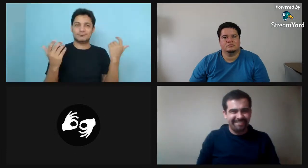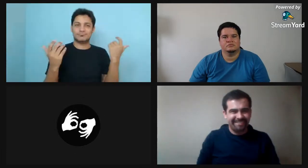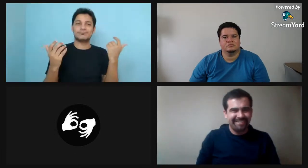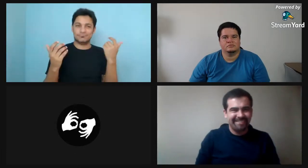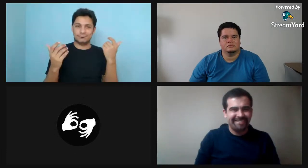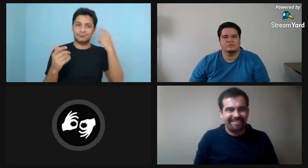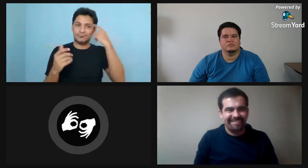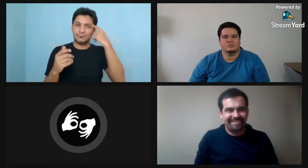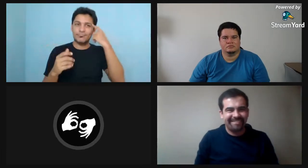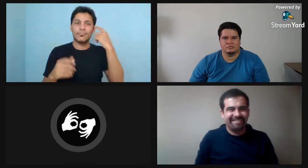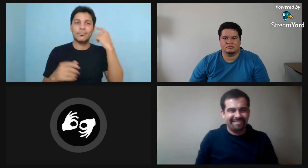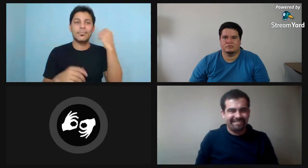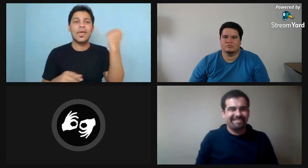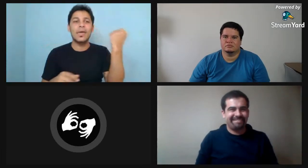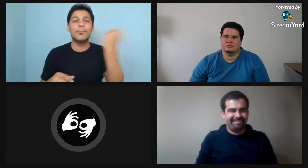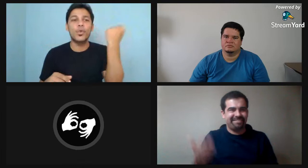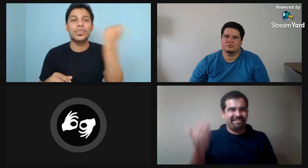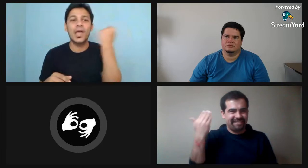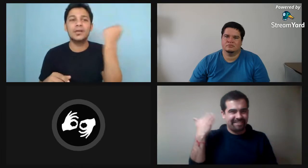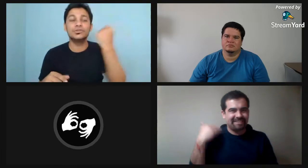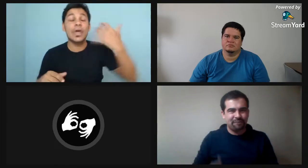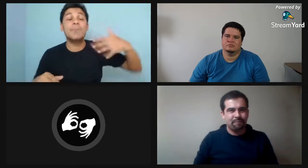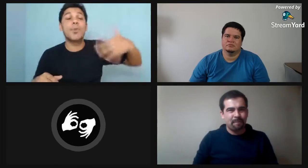y todos los sordos estábamos muy orgullosos